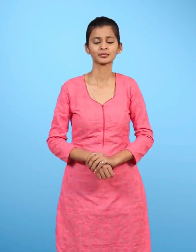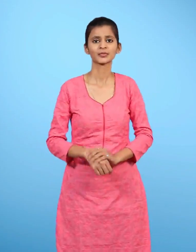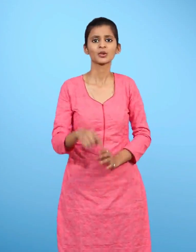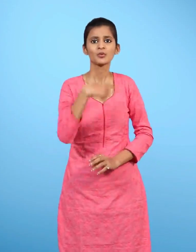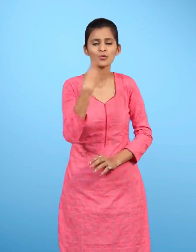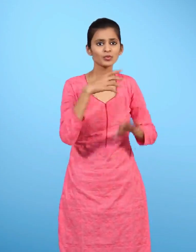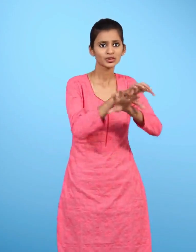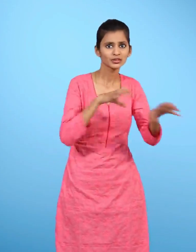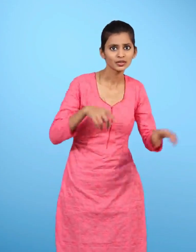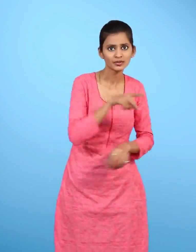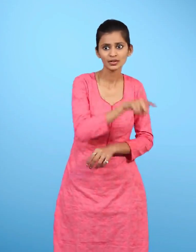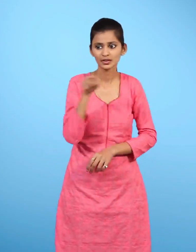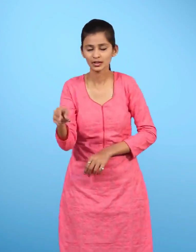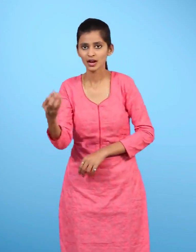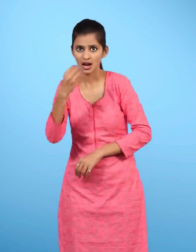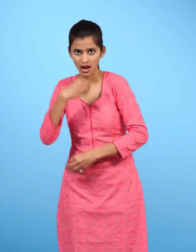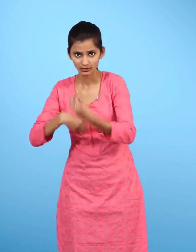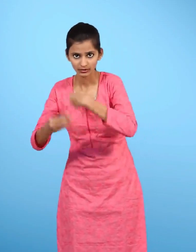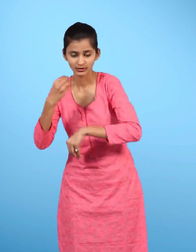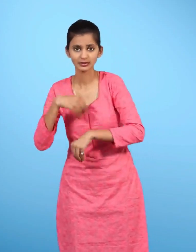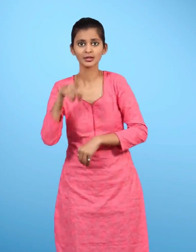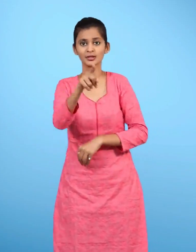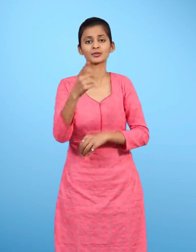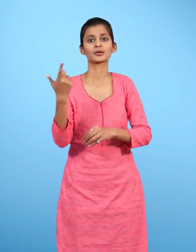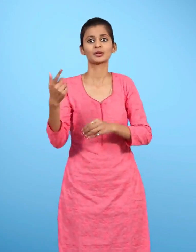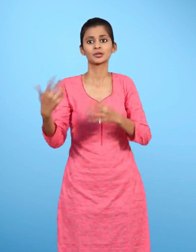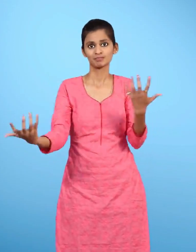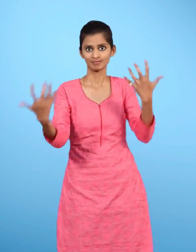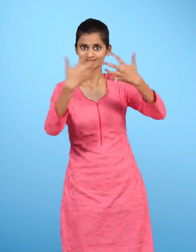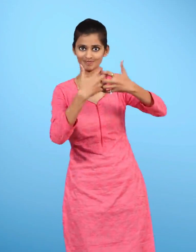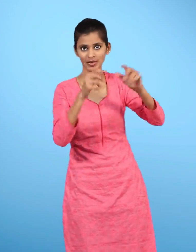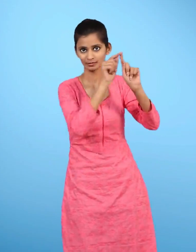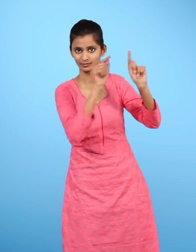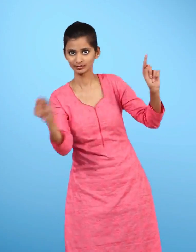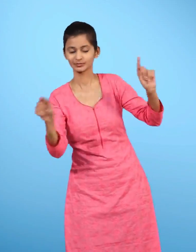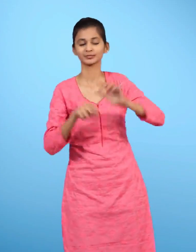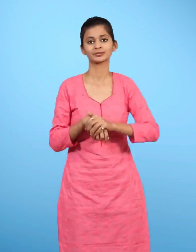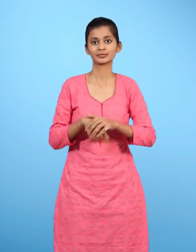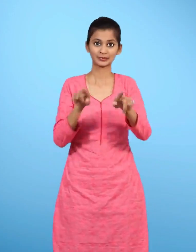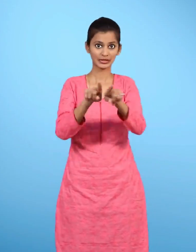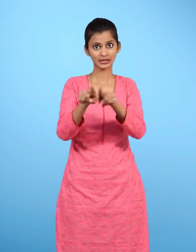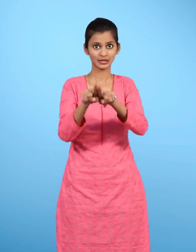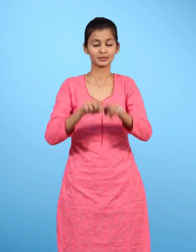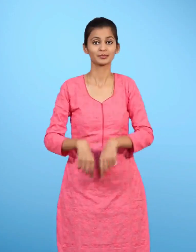कौन क्या खाता है? उसे आपस में मिलाओ जैसे